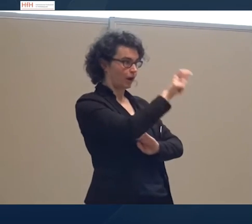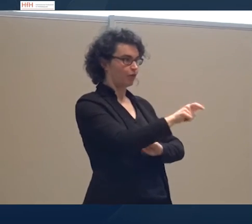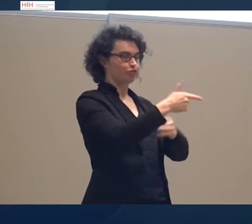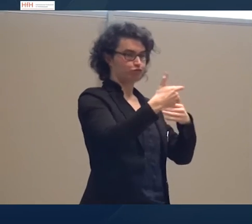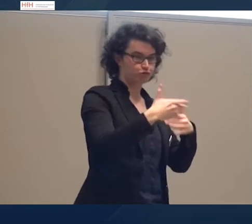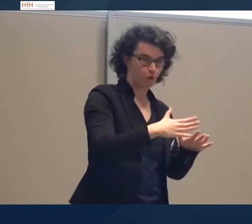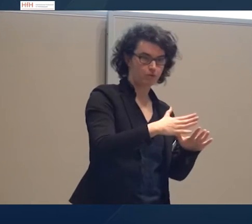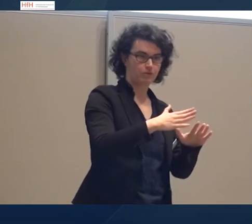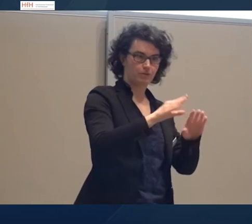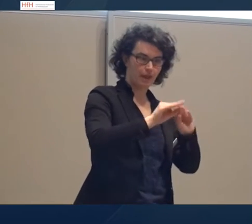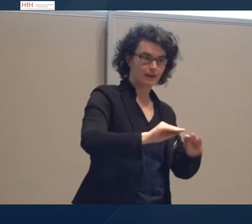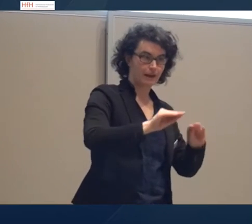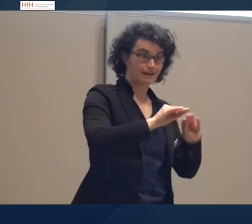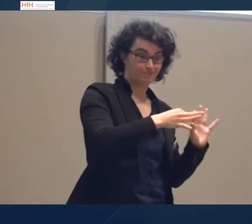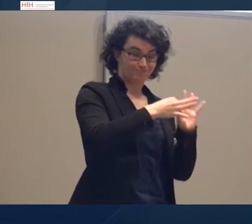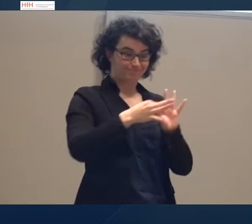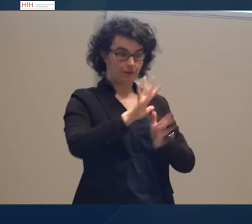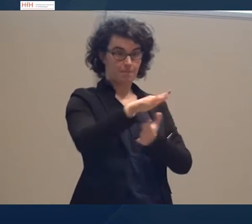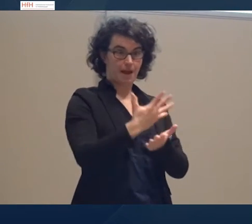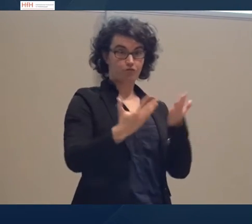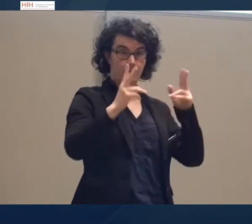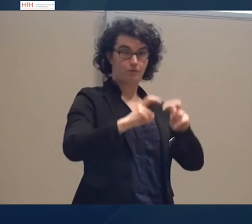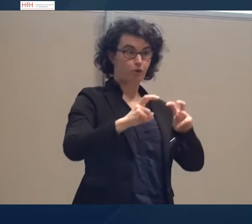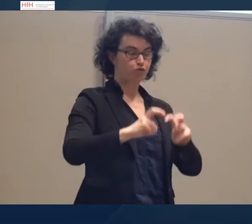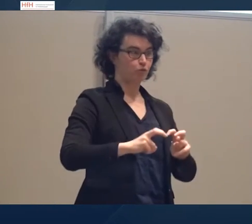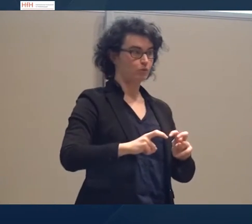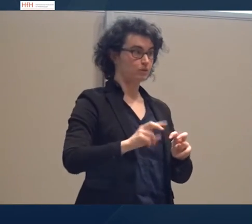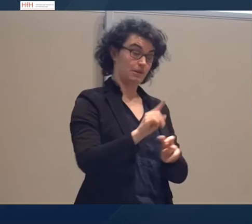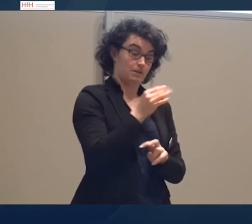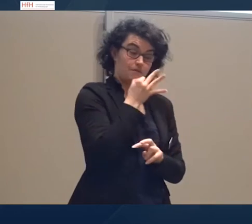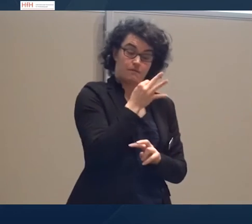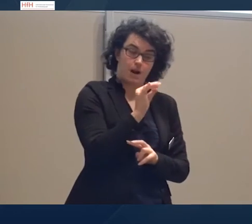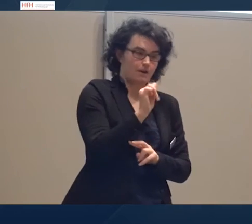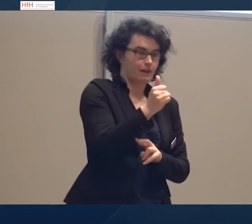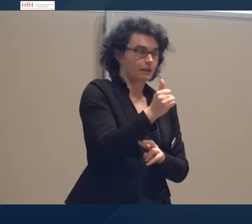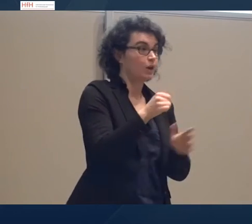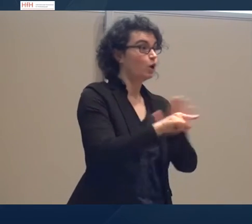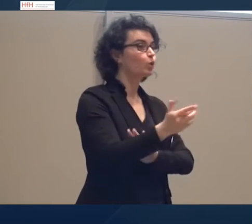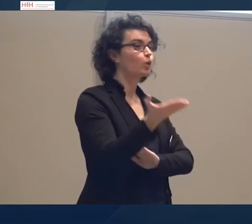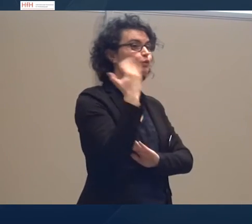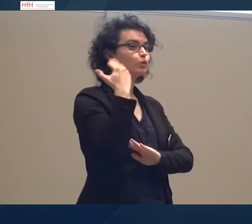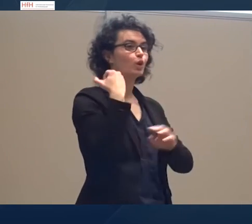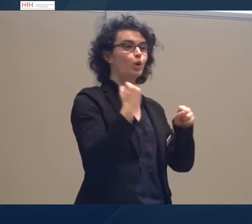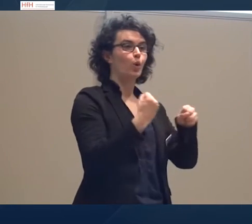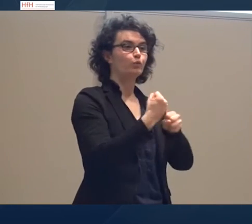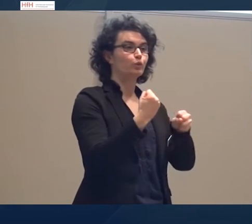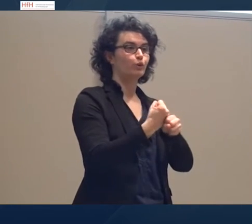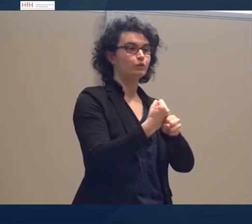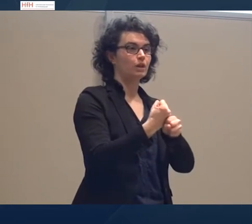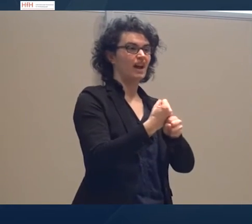auf die Gebärdensprachforschung ist diese Frage natürlich sehr brisant, weil man früher oft diese Textualität, also